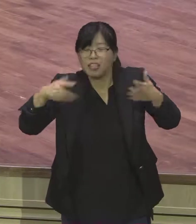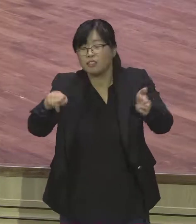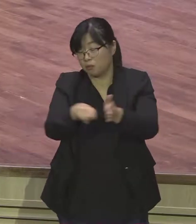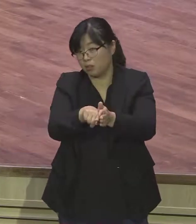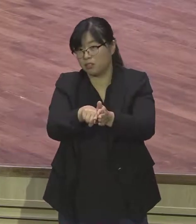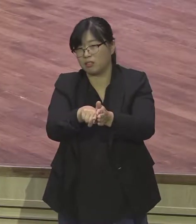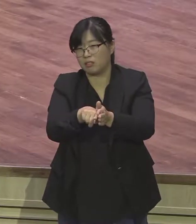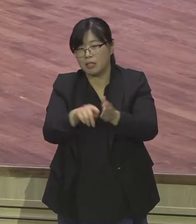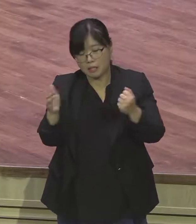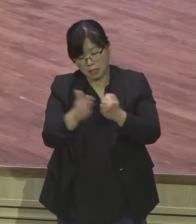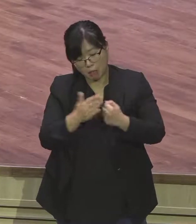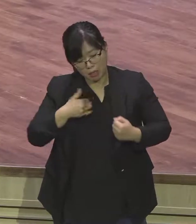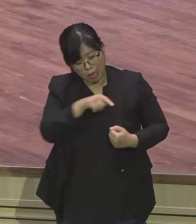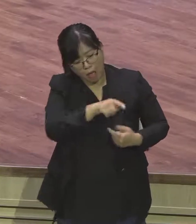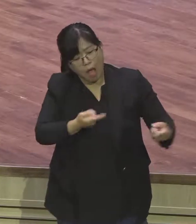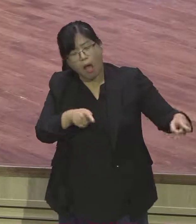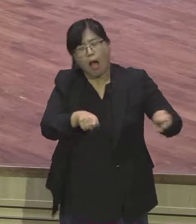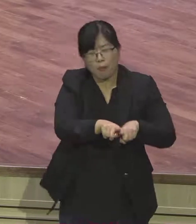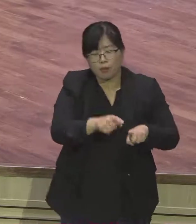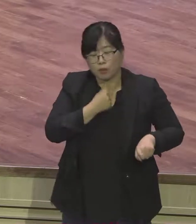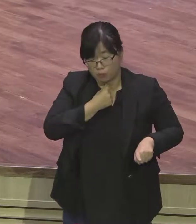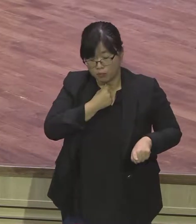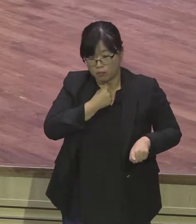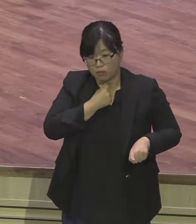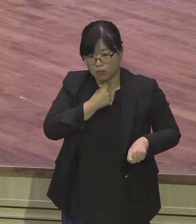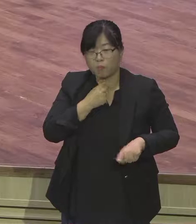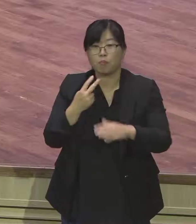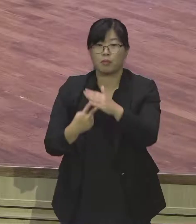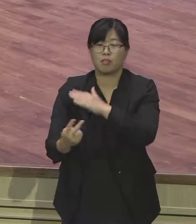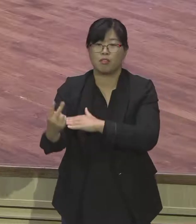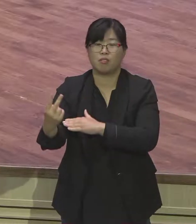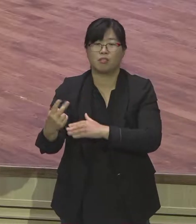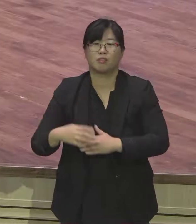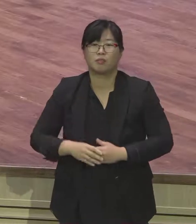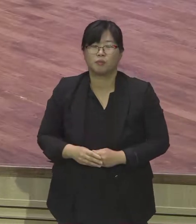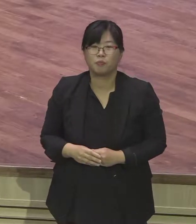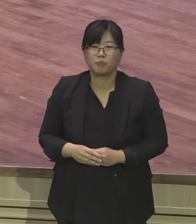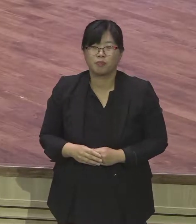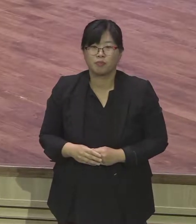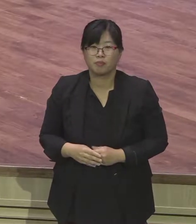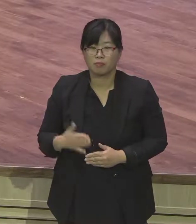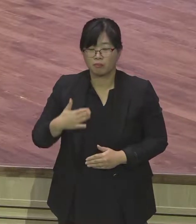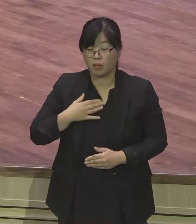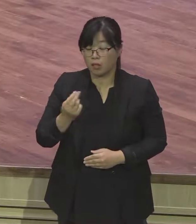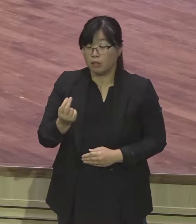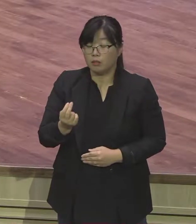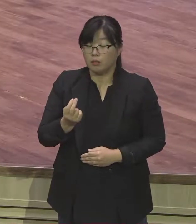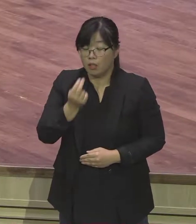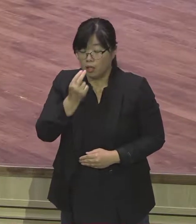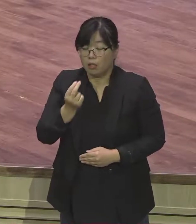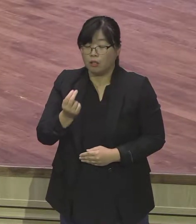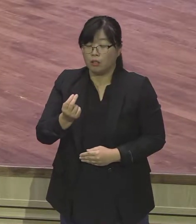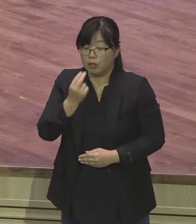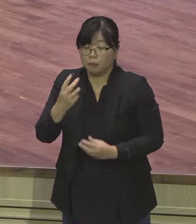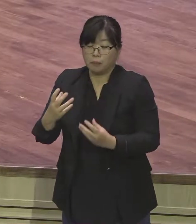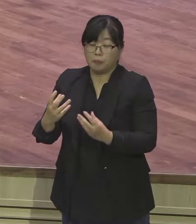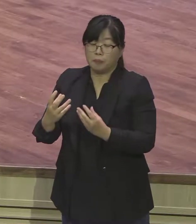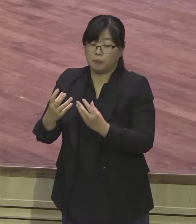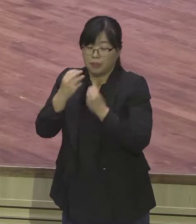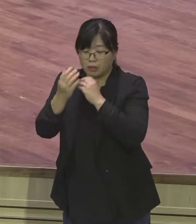한마디로 하나님의 은약이 요셉의 마지막 순간까지 그렇게 붙잡고 있었던